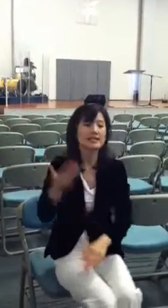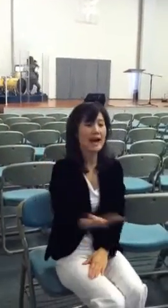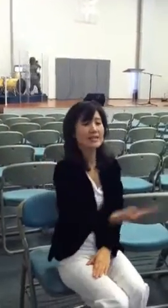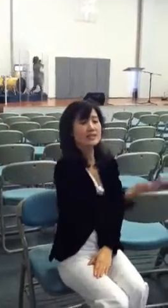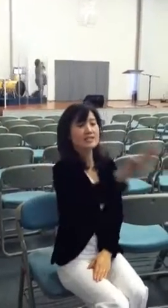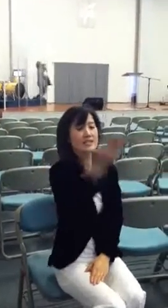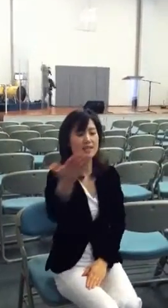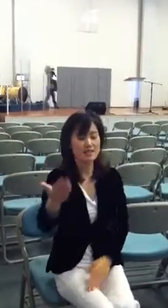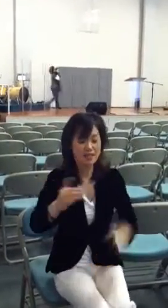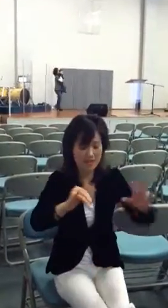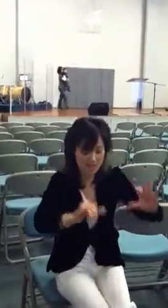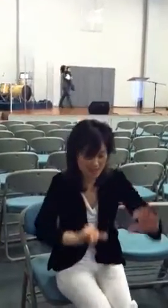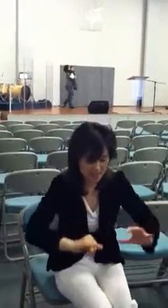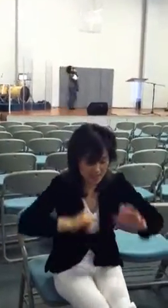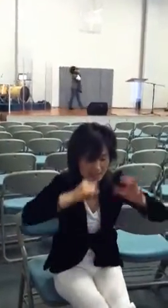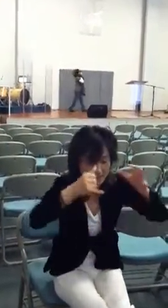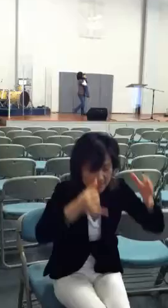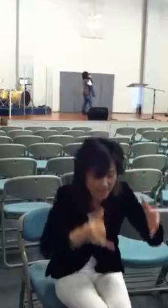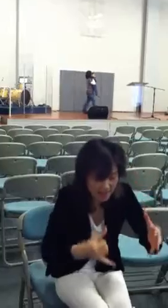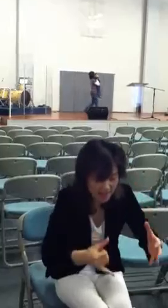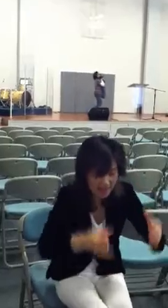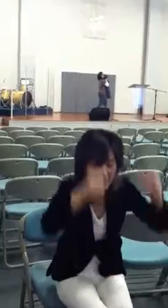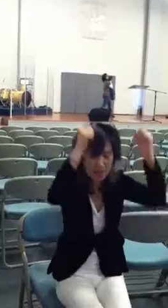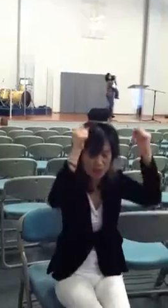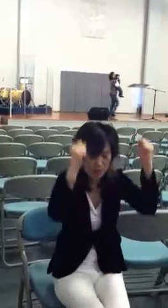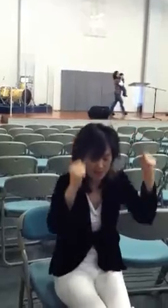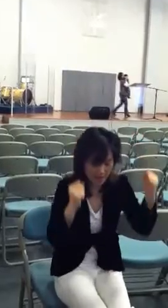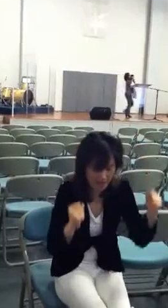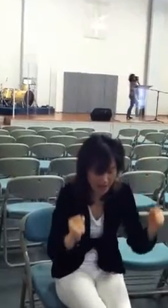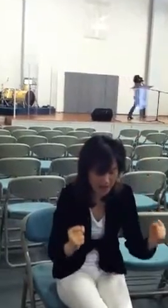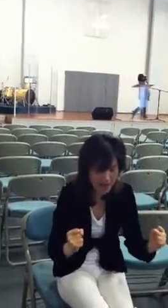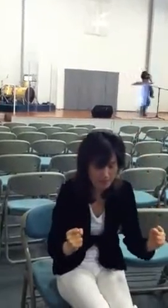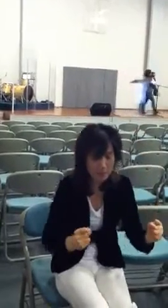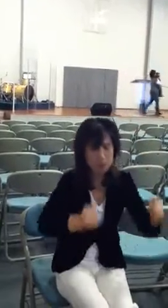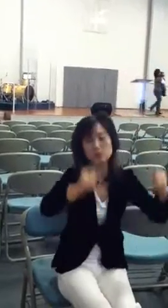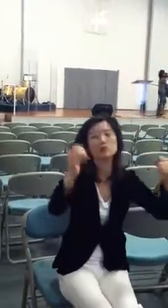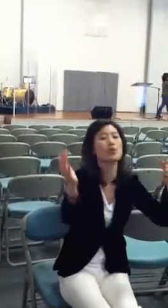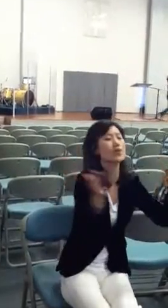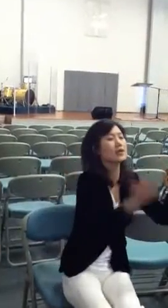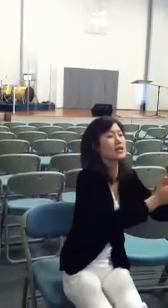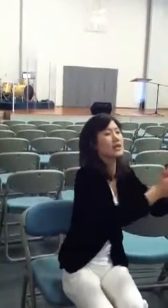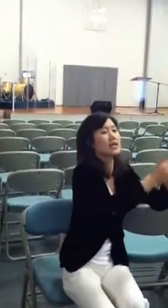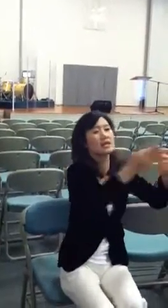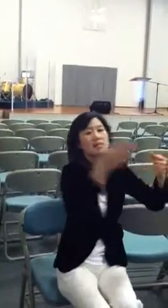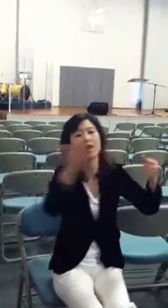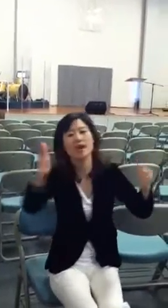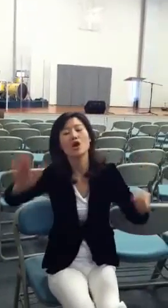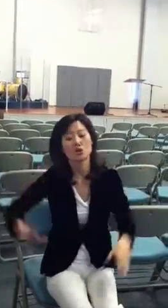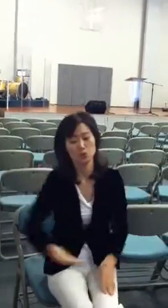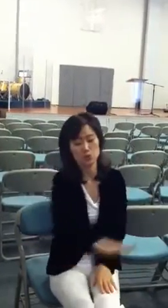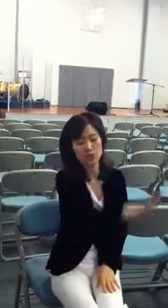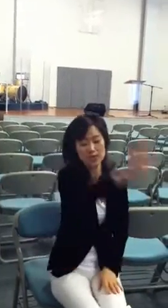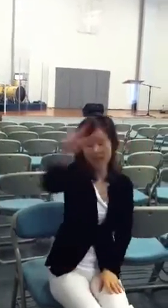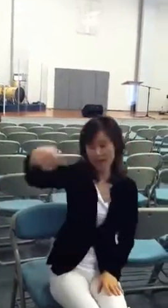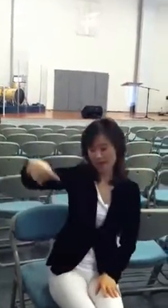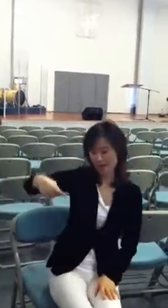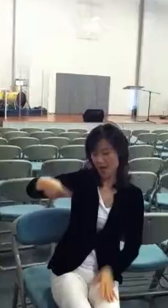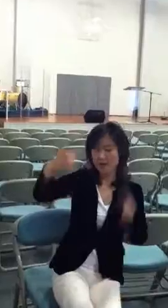당신이 이 세상에 존재함으로 인해 우리에겐